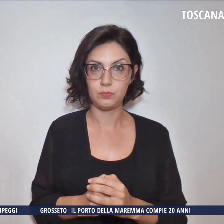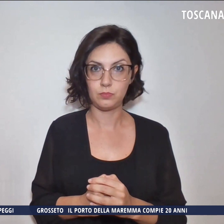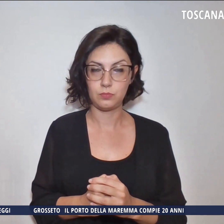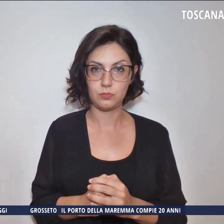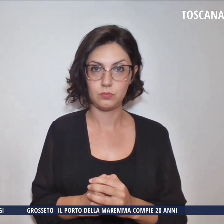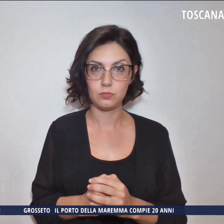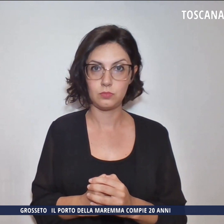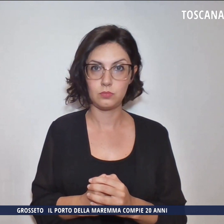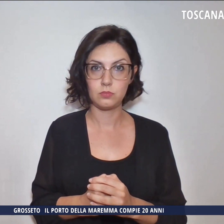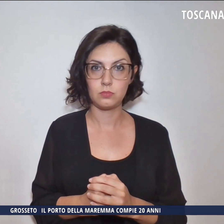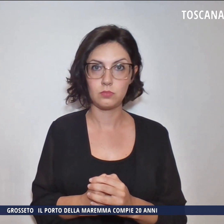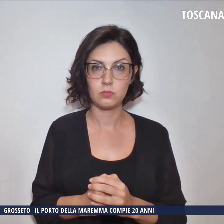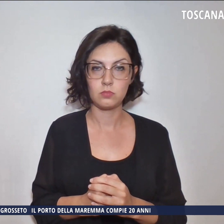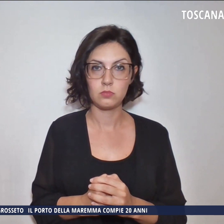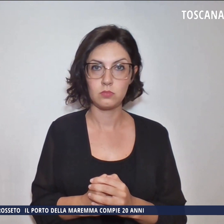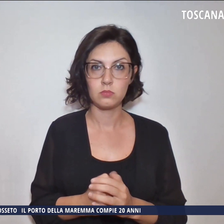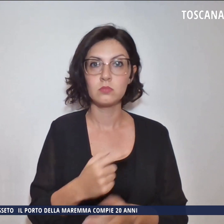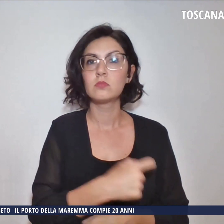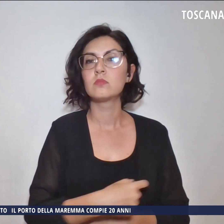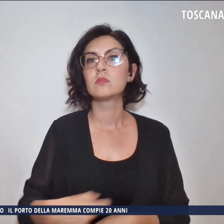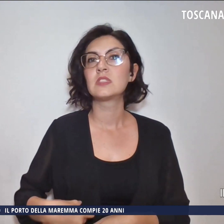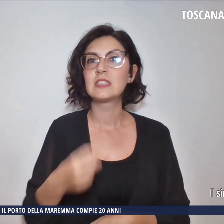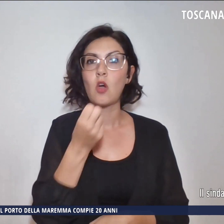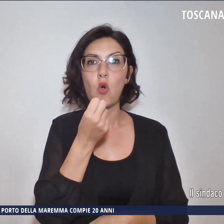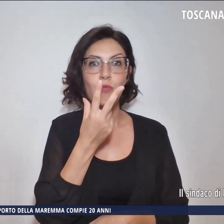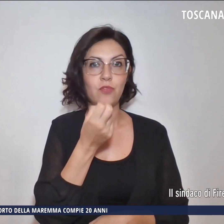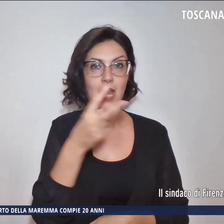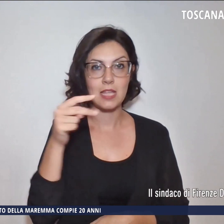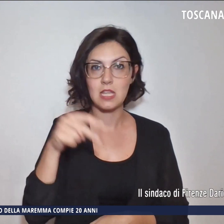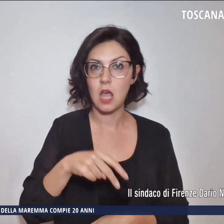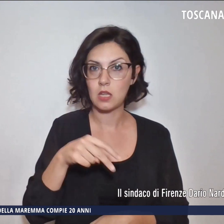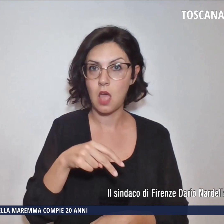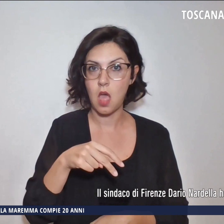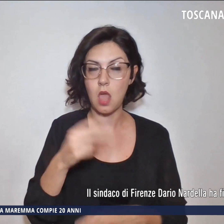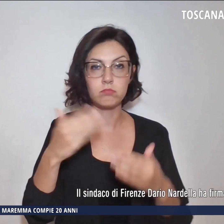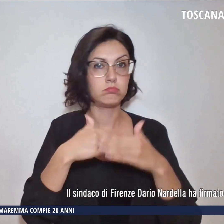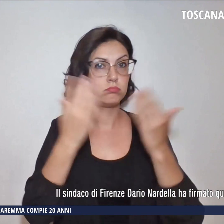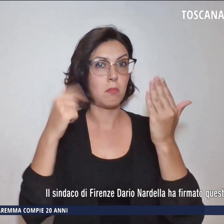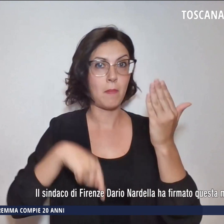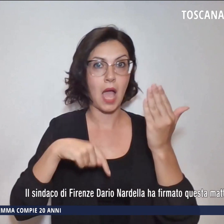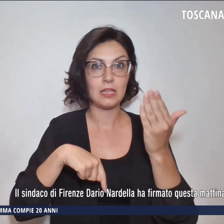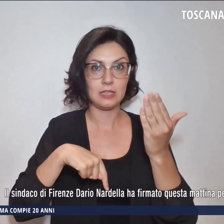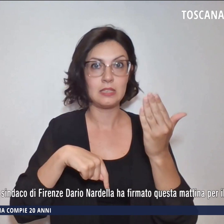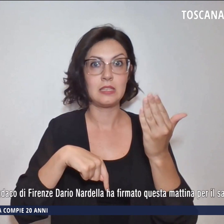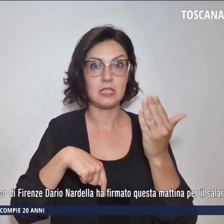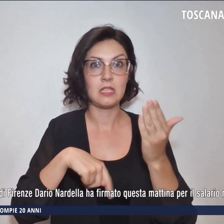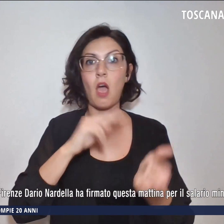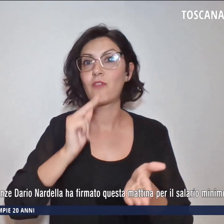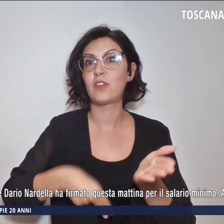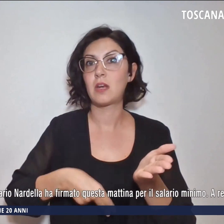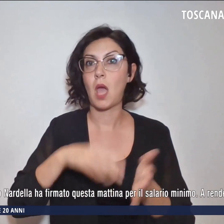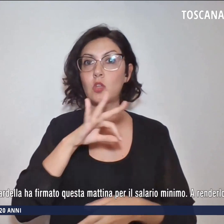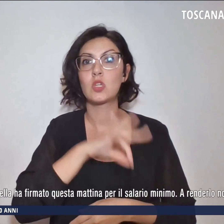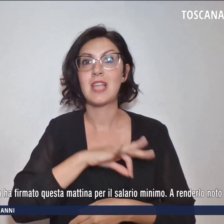Il sindaco di Firenze Dario Nardella ha firmato questa mattina per il salario minimo a